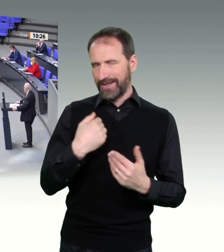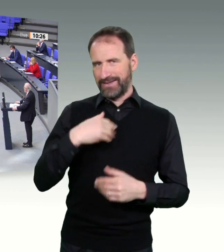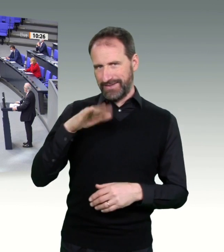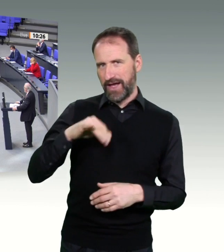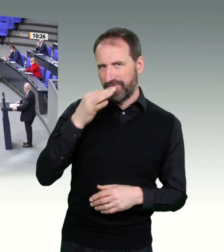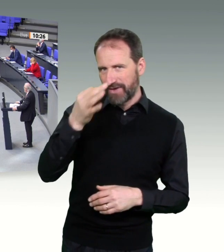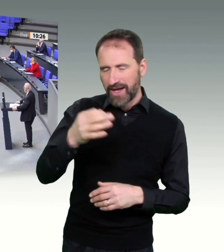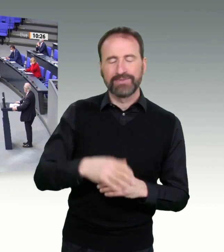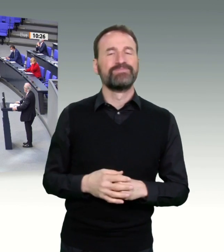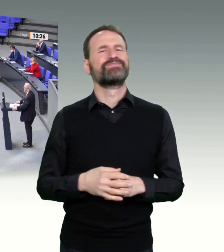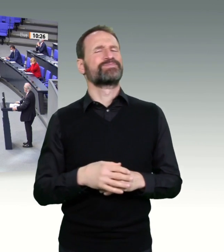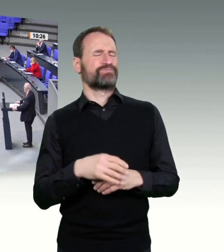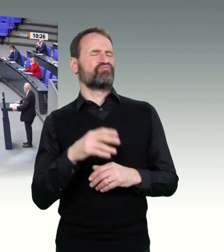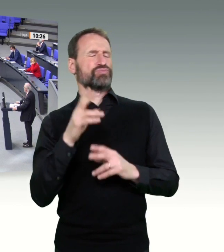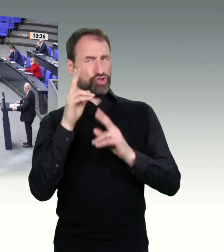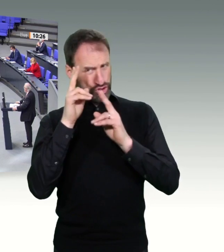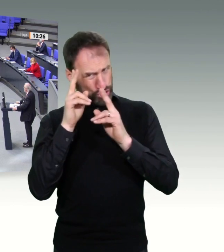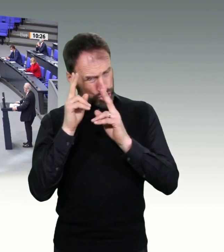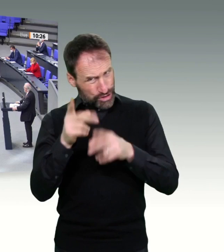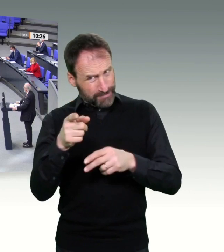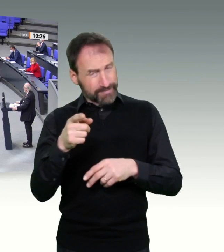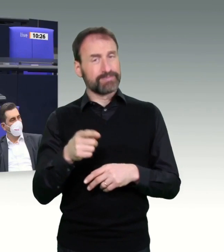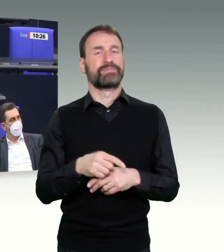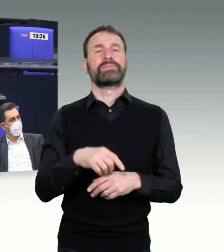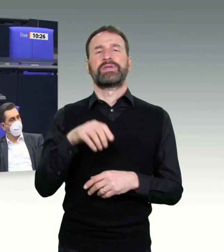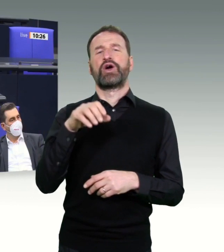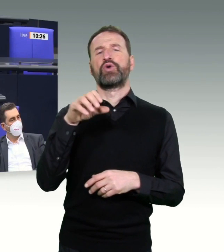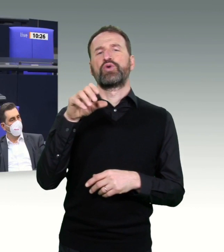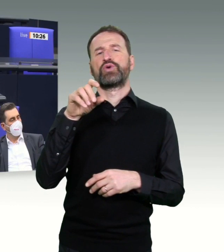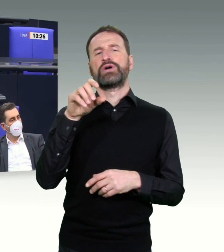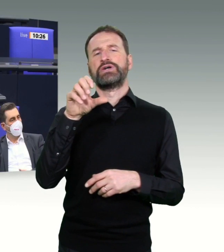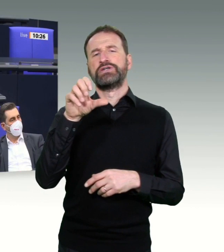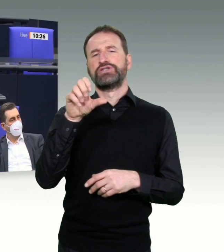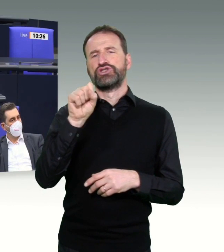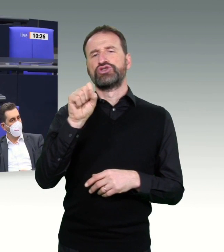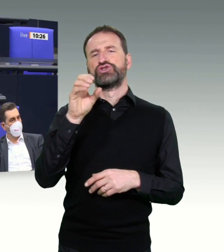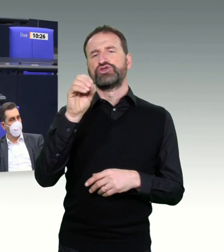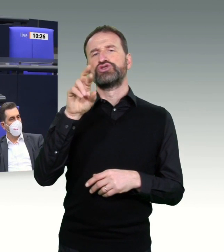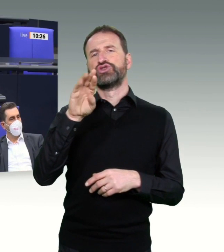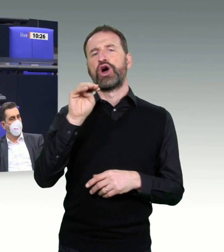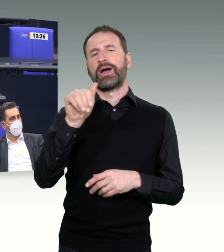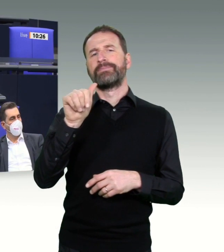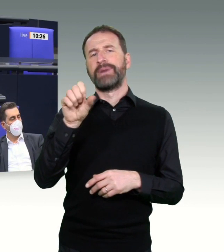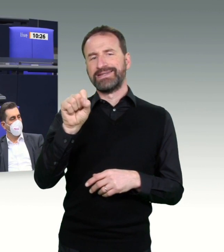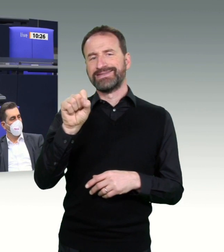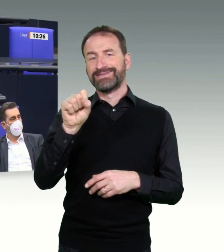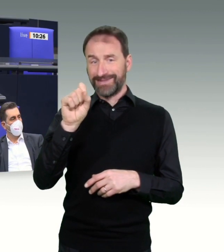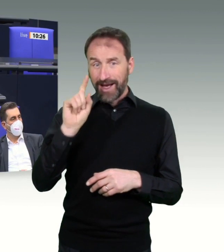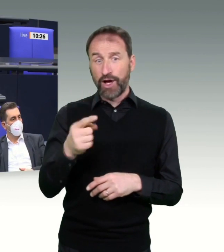SORMAS eine Möglichkeit für alle Bundesländer, dass das sehr zögerlich in Anspruch genommen wurde,